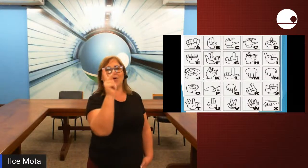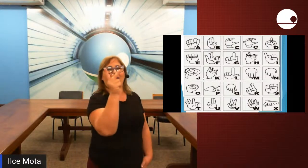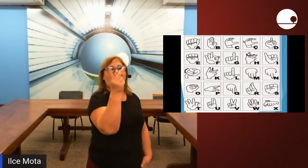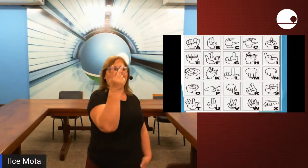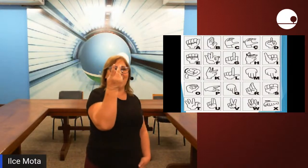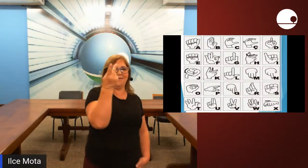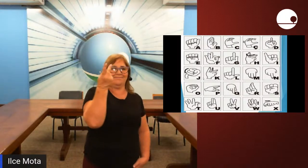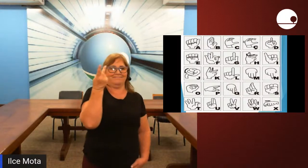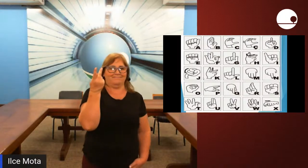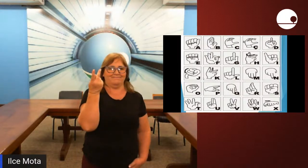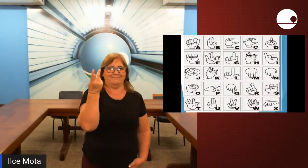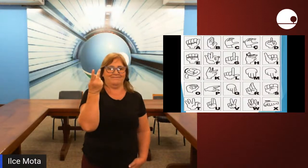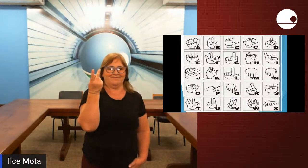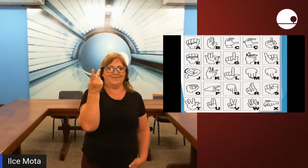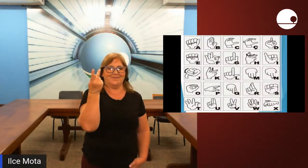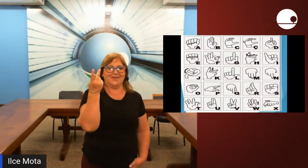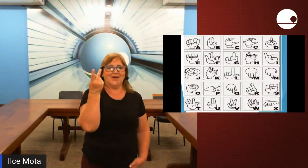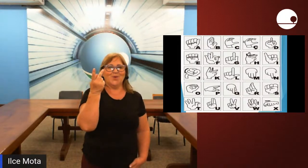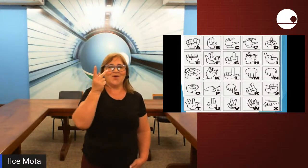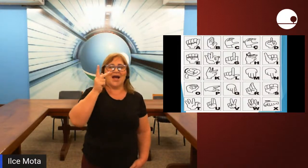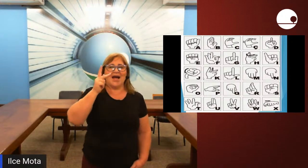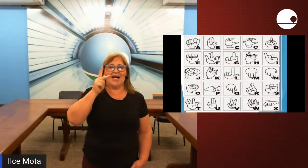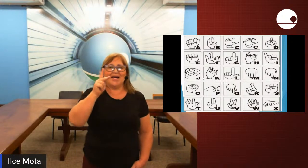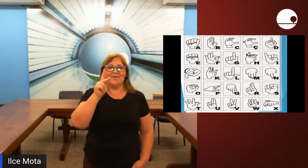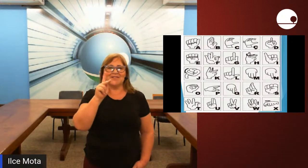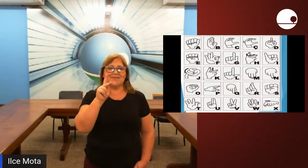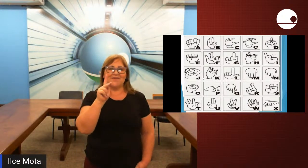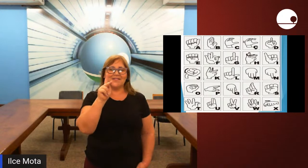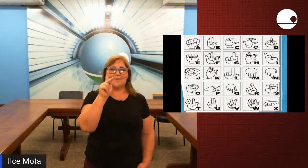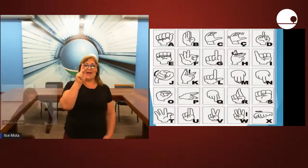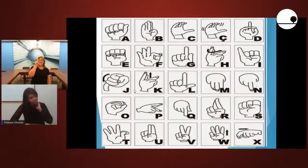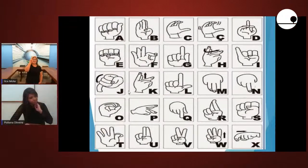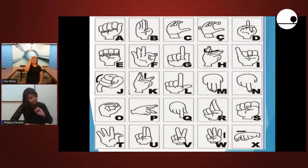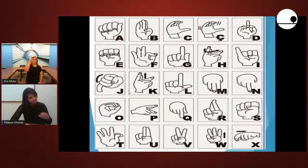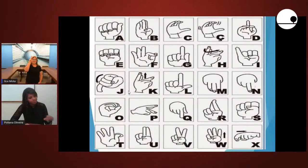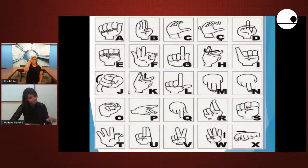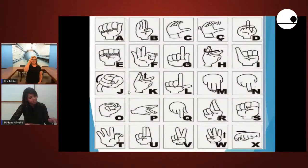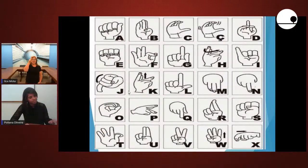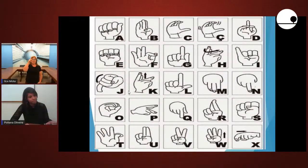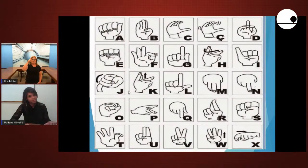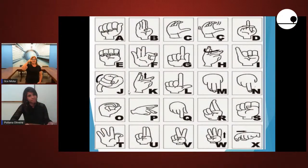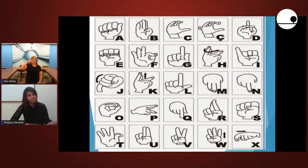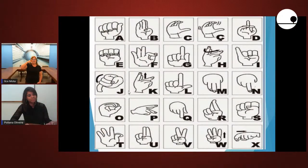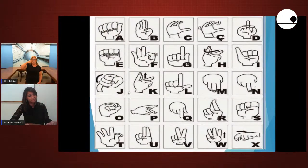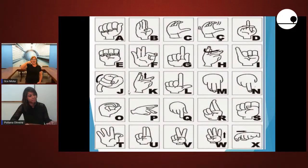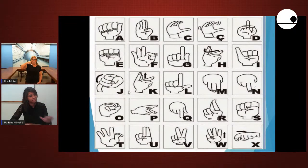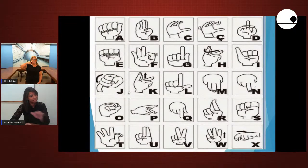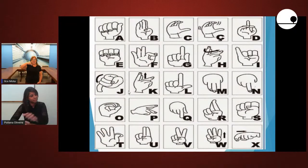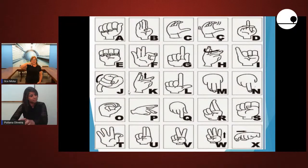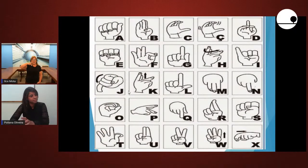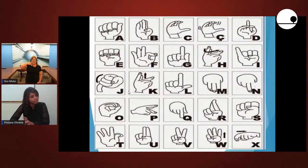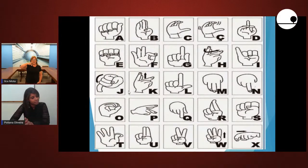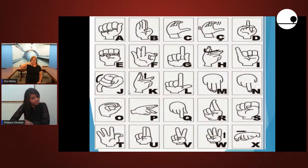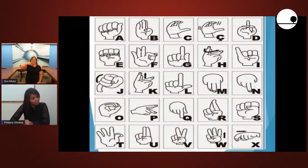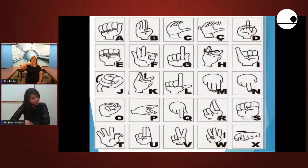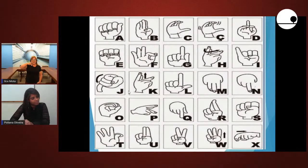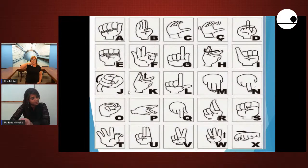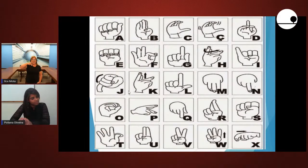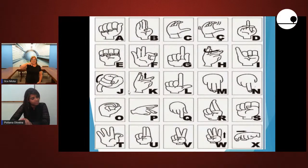ó H o K você vai fazer para cima e o P você vai virar para frente então vamos